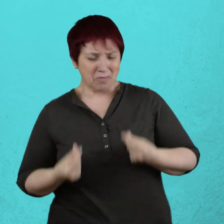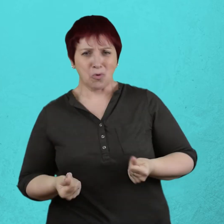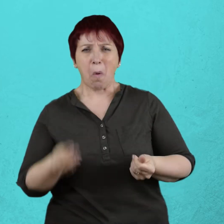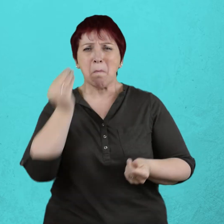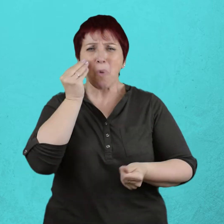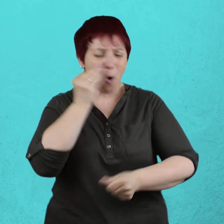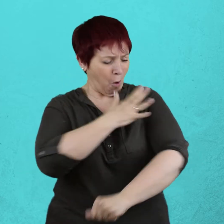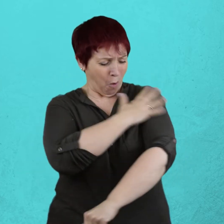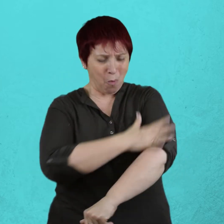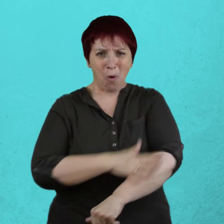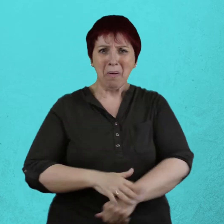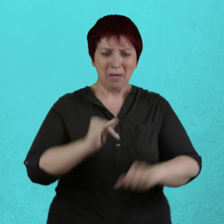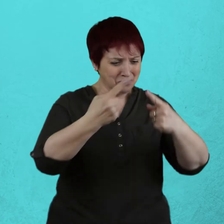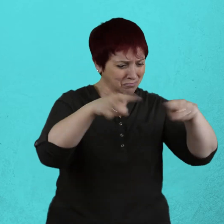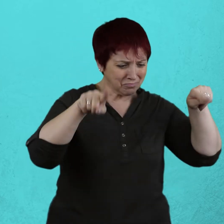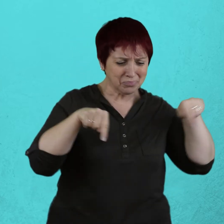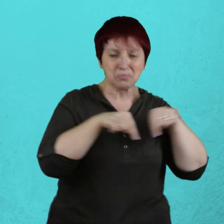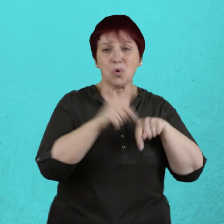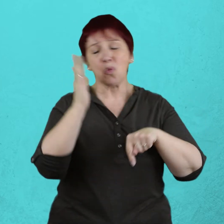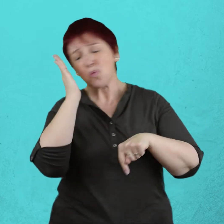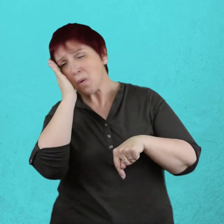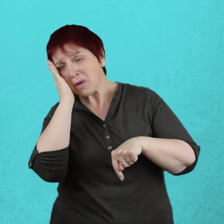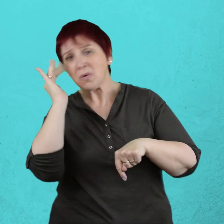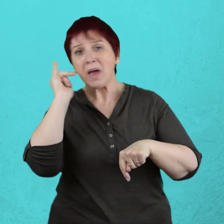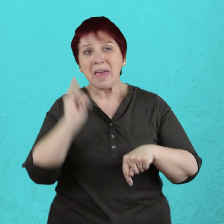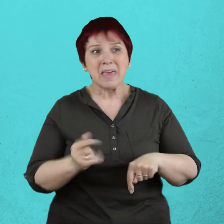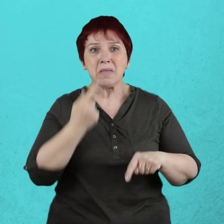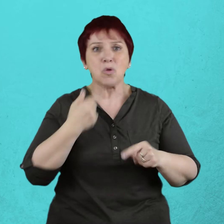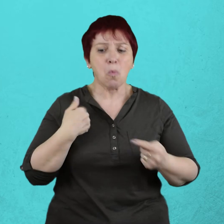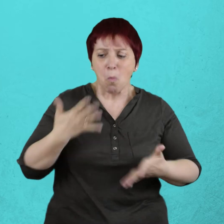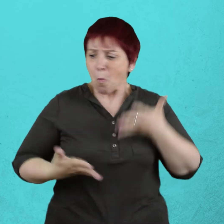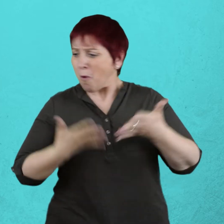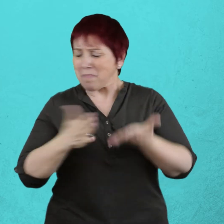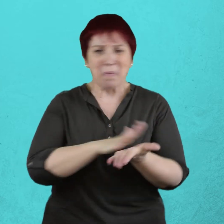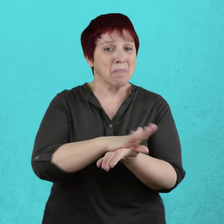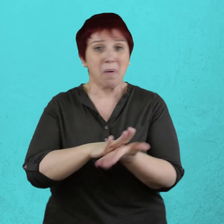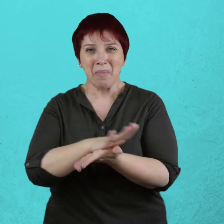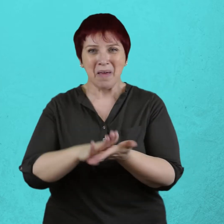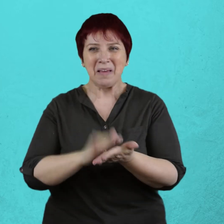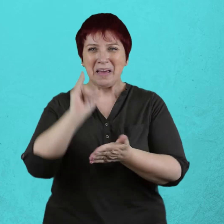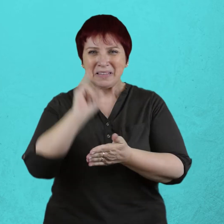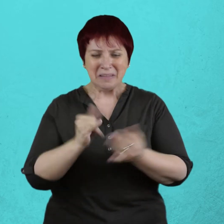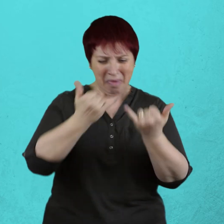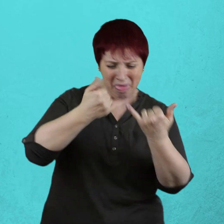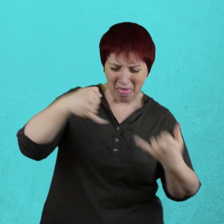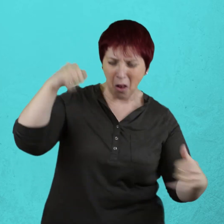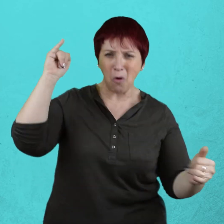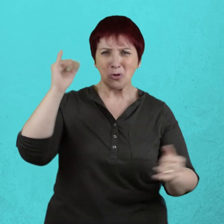por el polvo que abundaba en toda su habitación y que se levantaba al menor movimiento. Y también arrastraba consigo